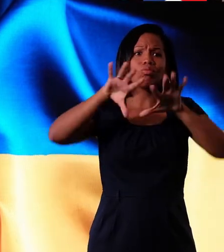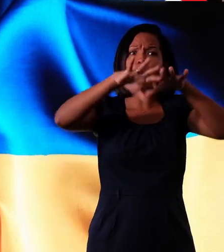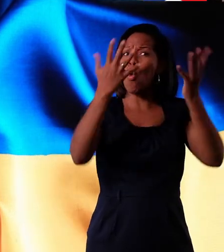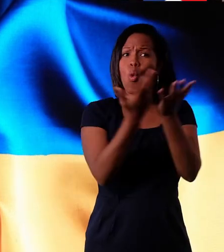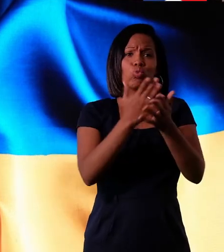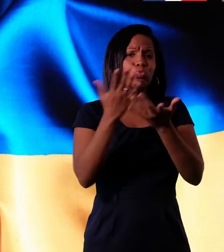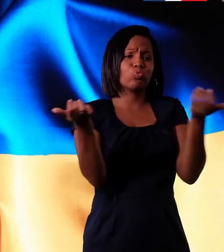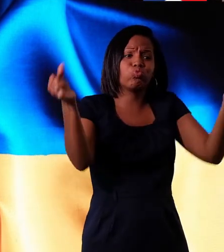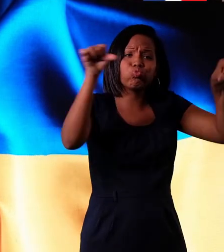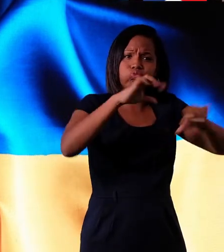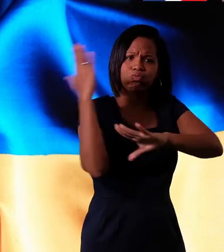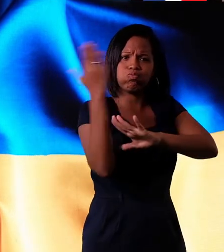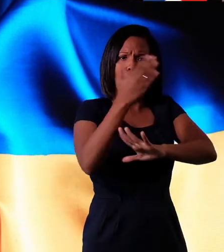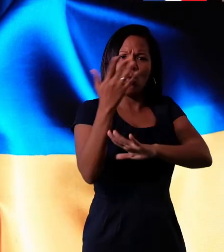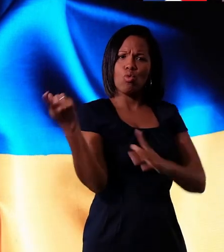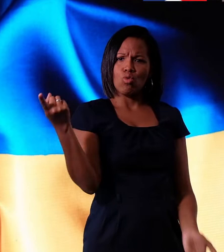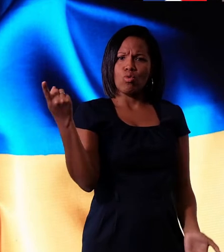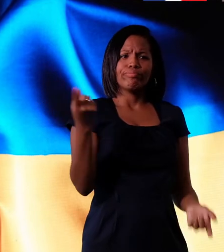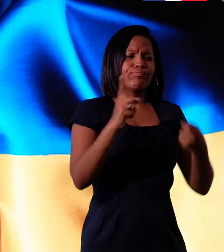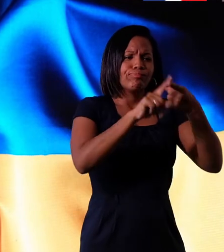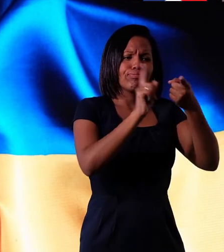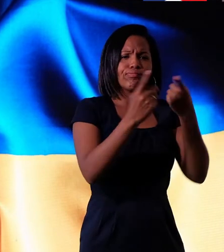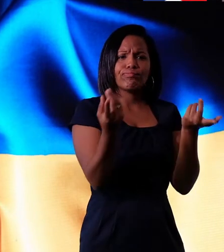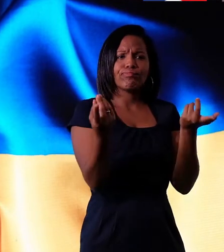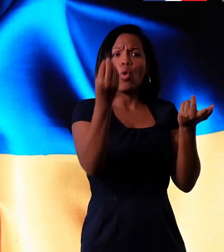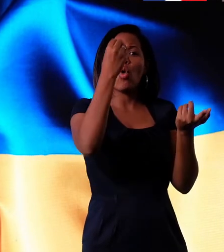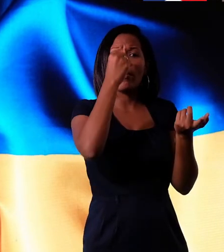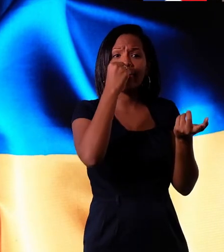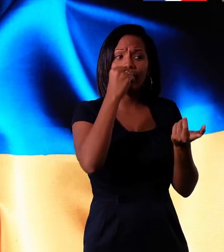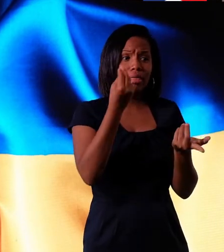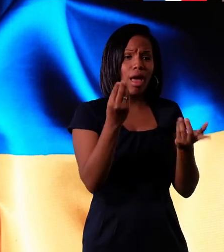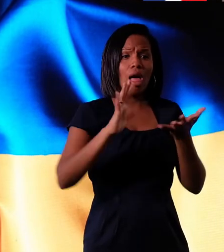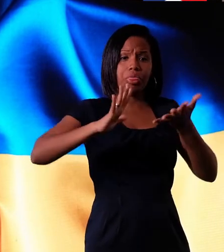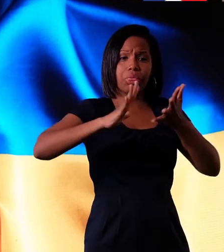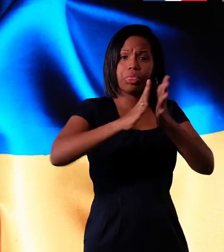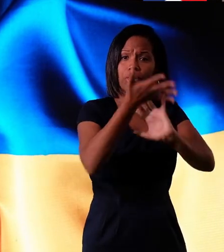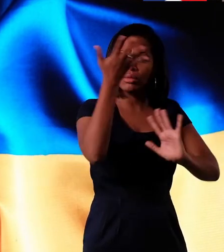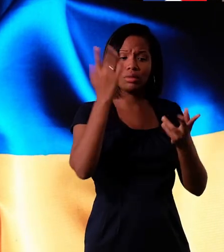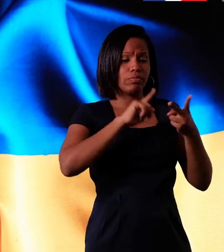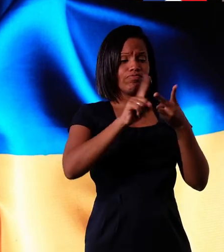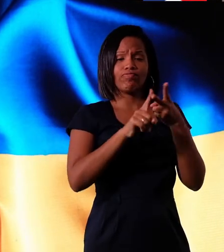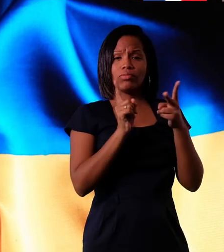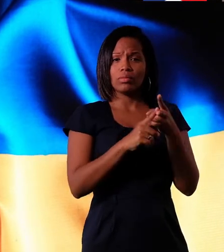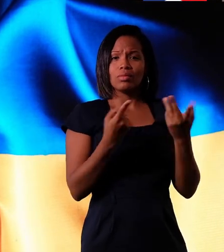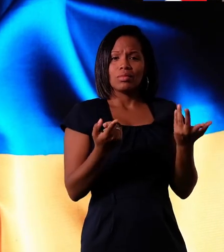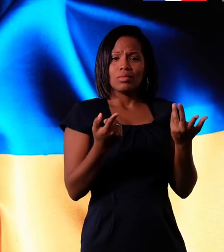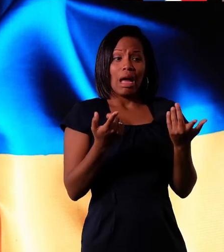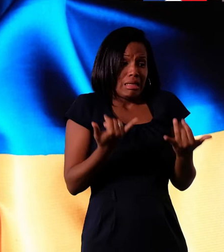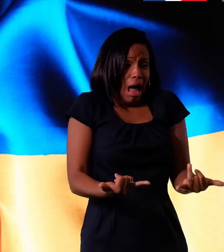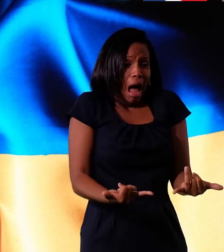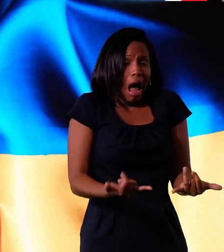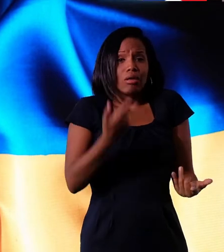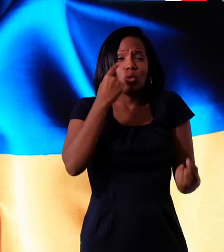entero, amenazando el abastecimiento mundial en alimentos y provocando desde ya